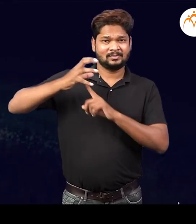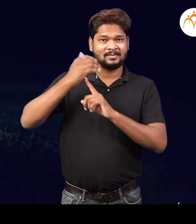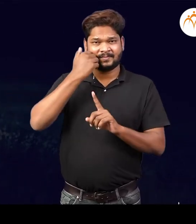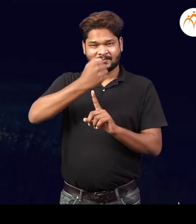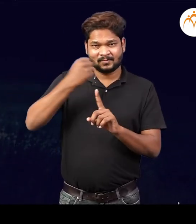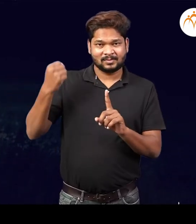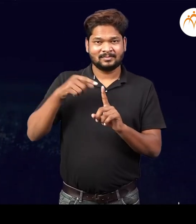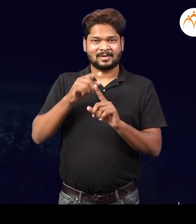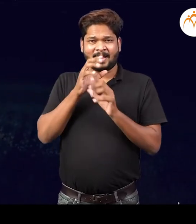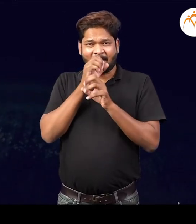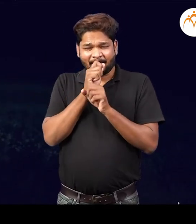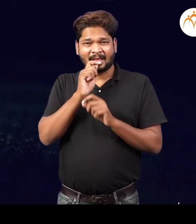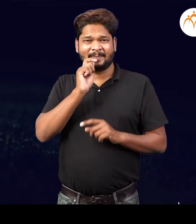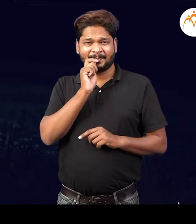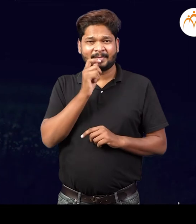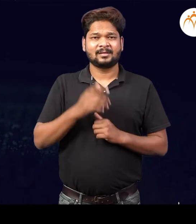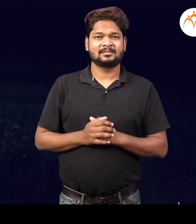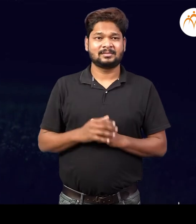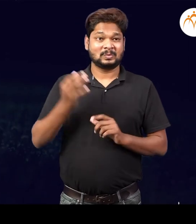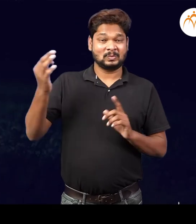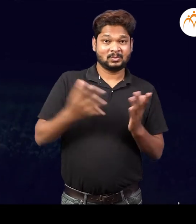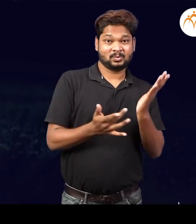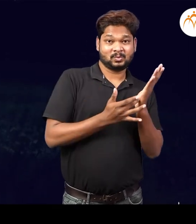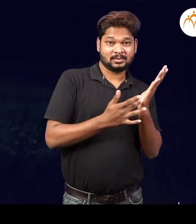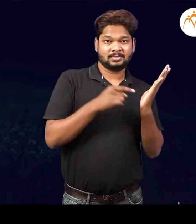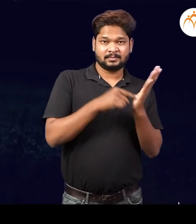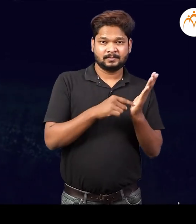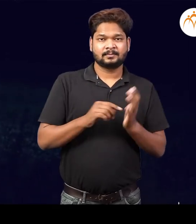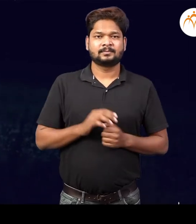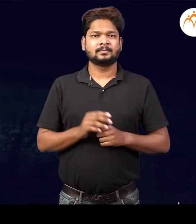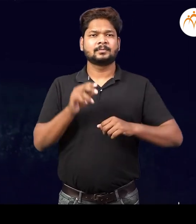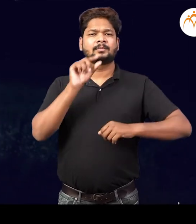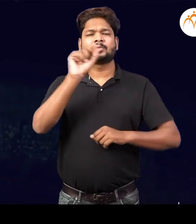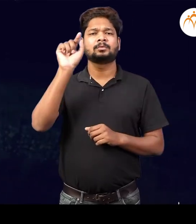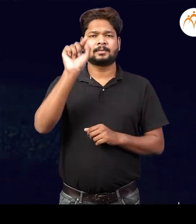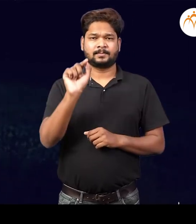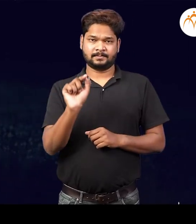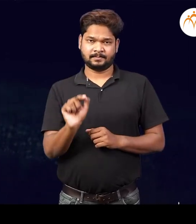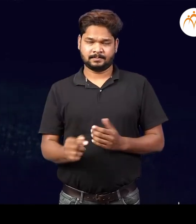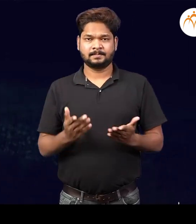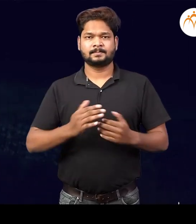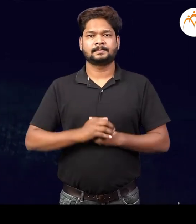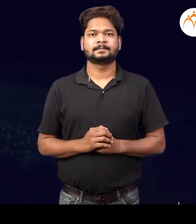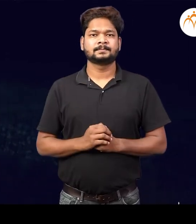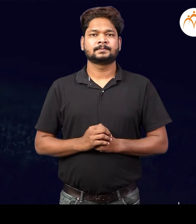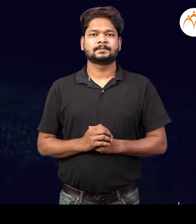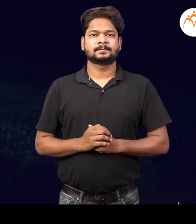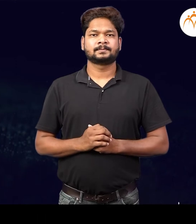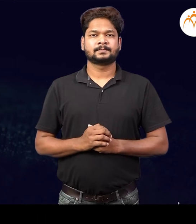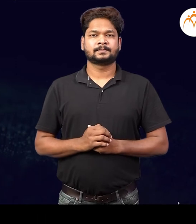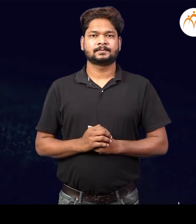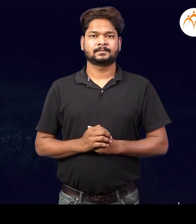वालवणे गोठनी करन आमबवने आणि नविन पद्धती क्यानिंग पाश्चरी करन